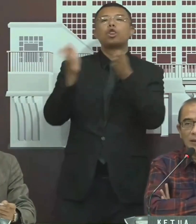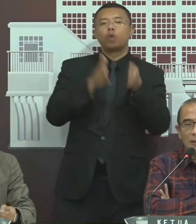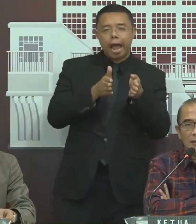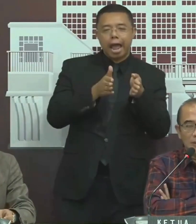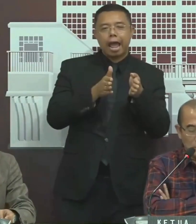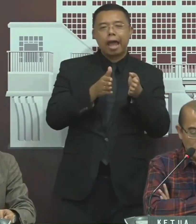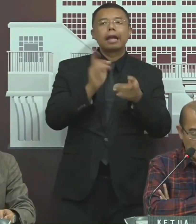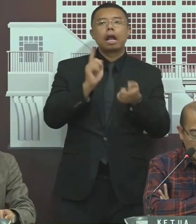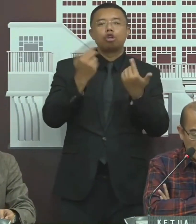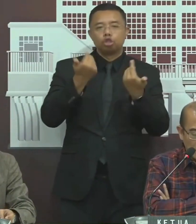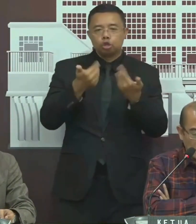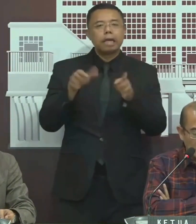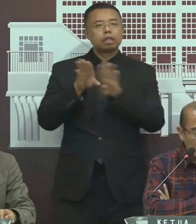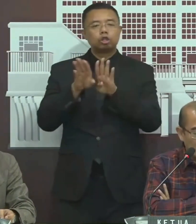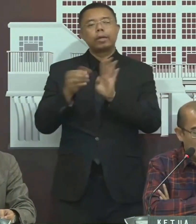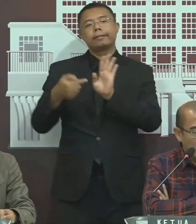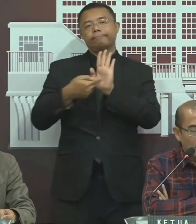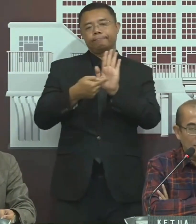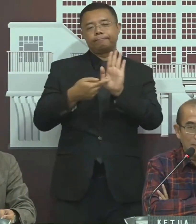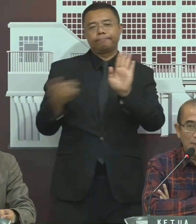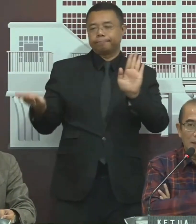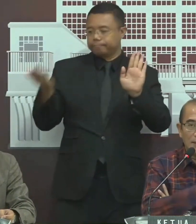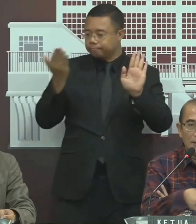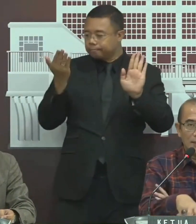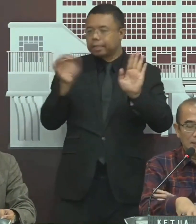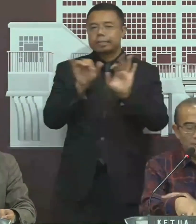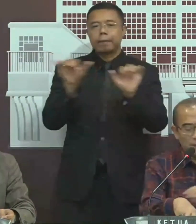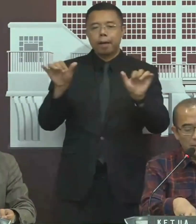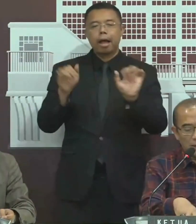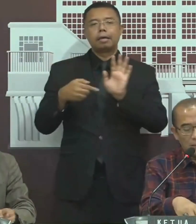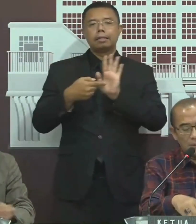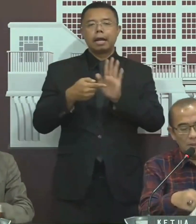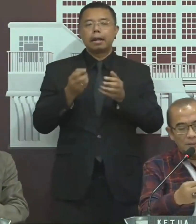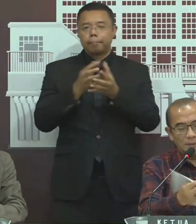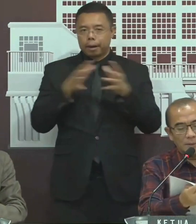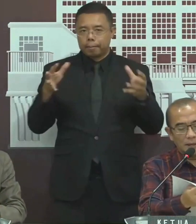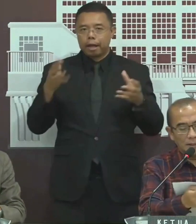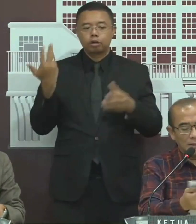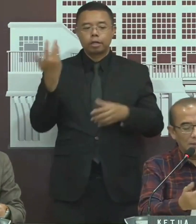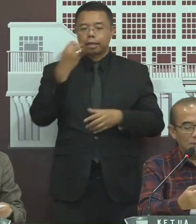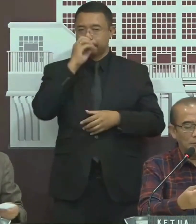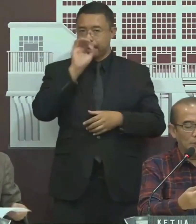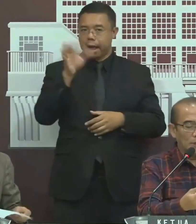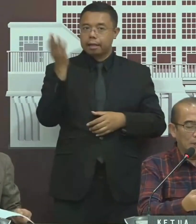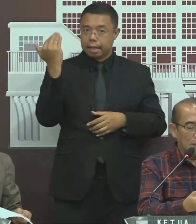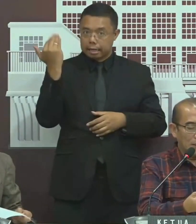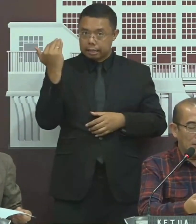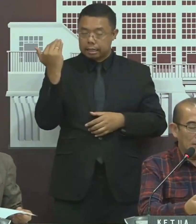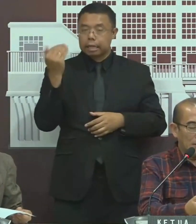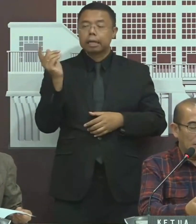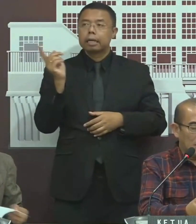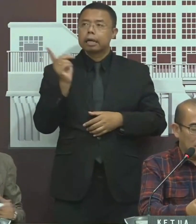sudah sinkron Dan perkembangannya sampai saat ini, sebagaimana kami sampaikan tadi itu